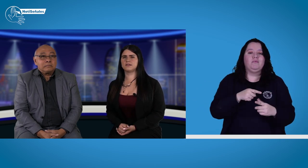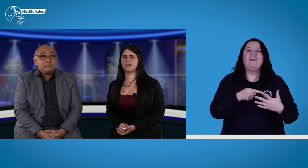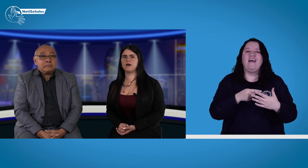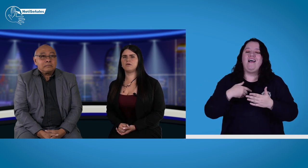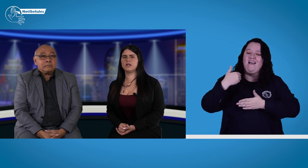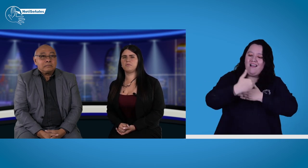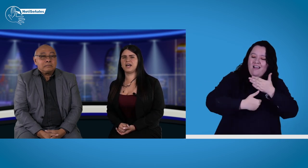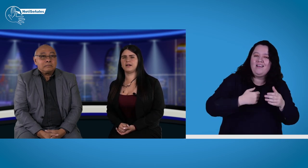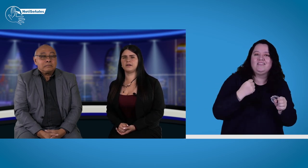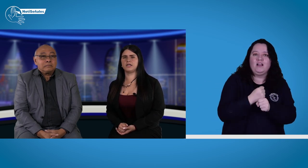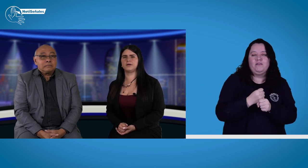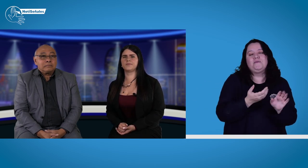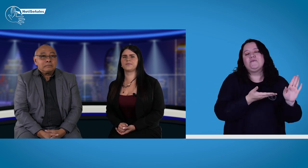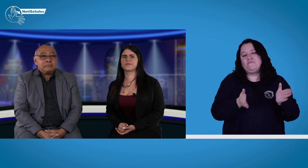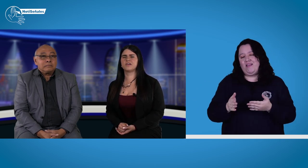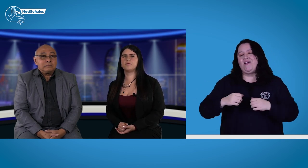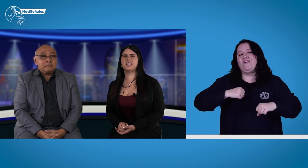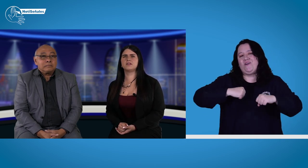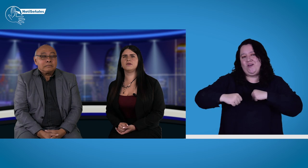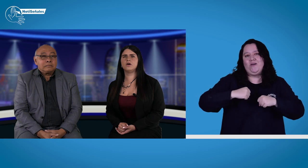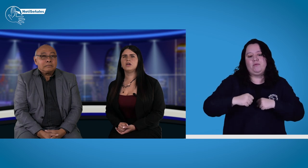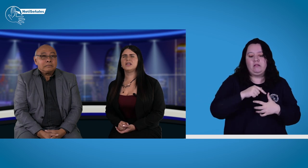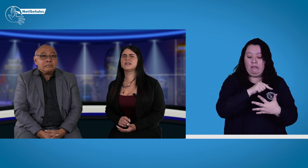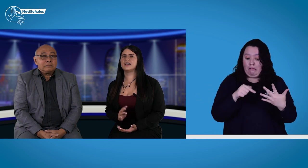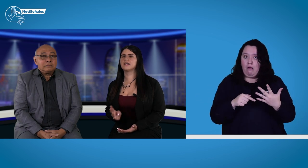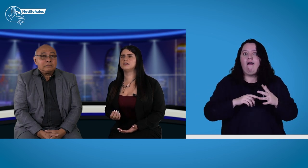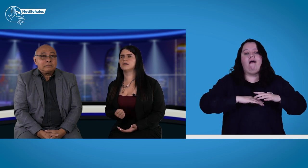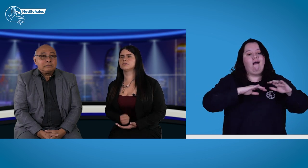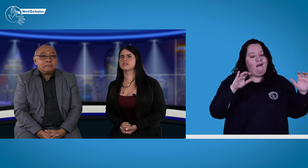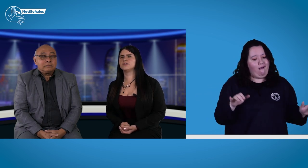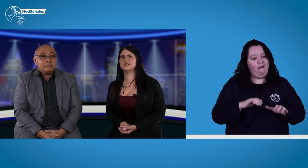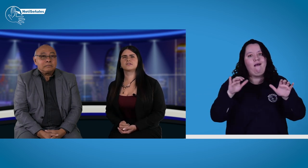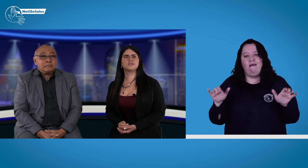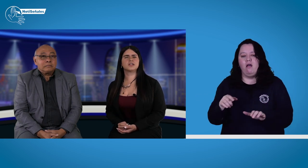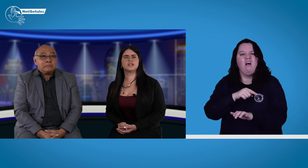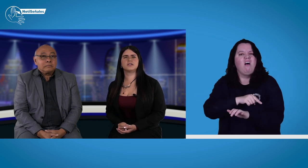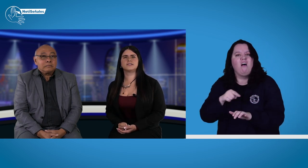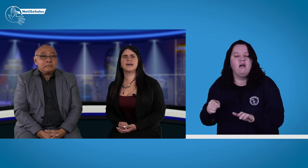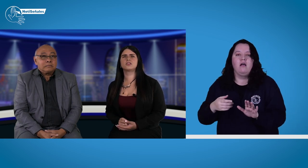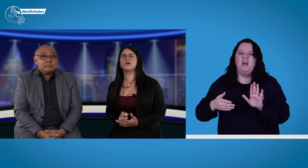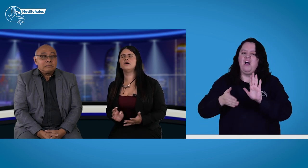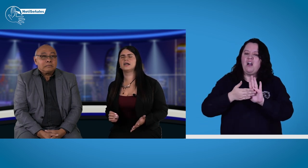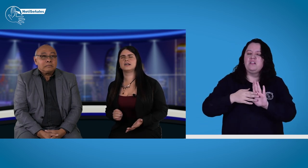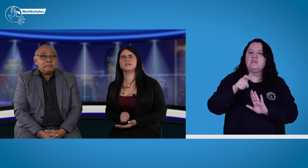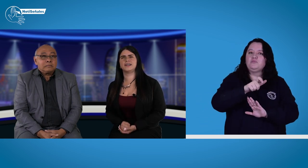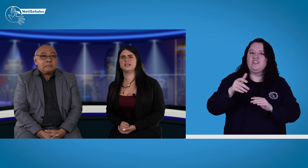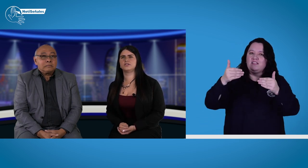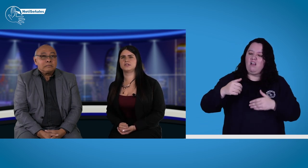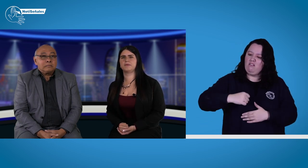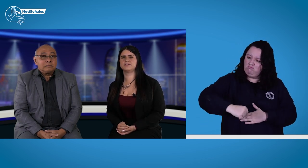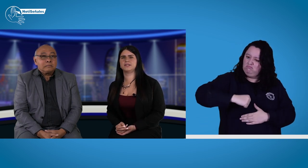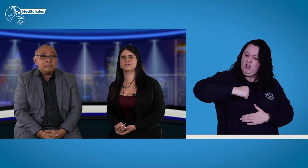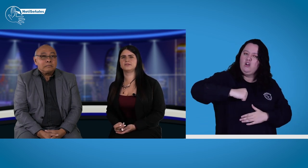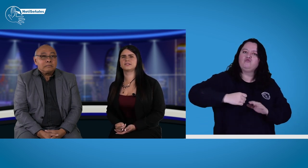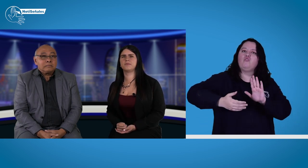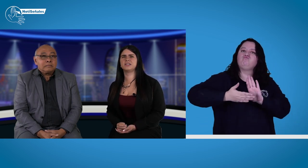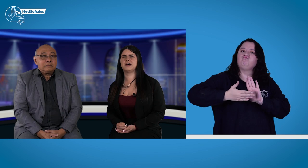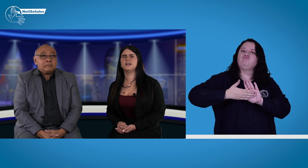de trabajo en el plan operativo y que realizamos acciones concernientes a toda la garantía de derechos de personas con discapacidad,